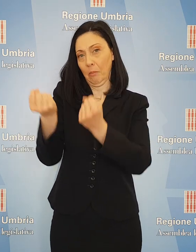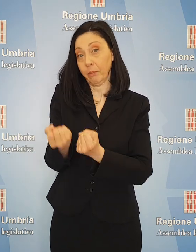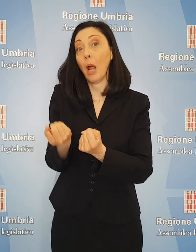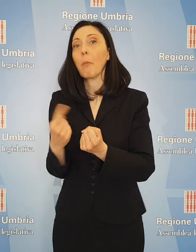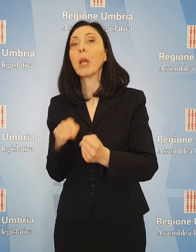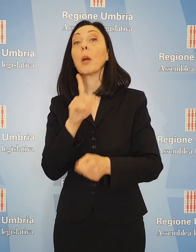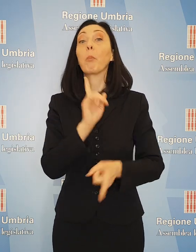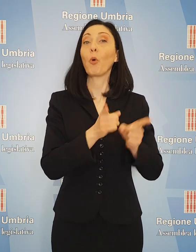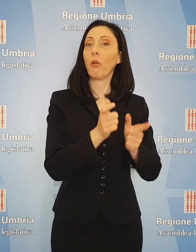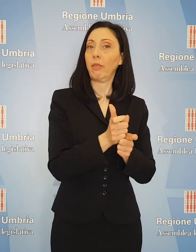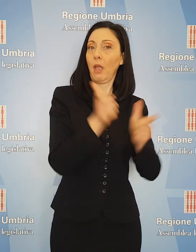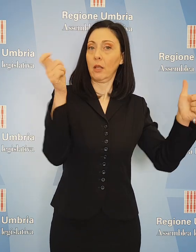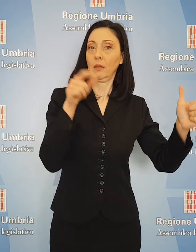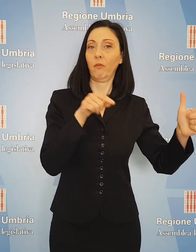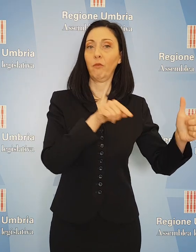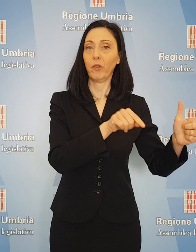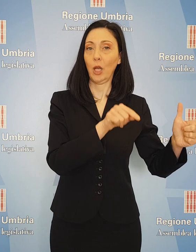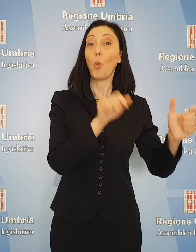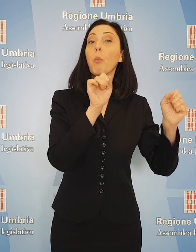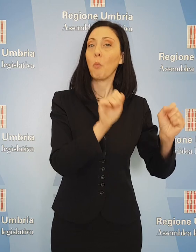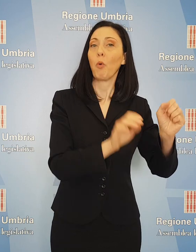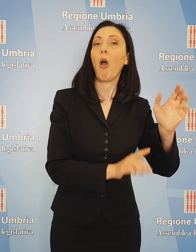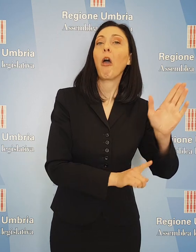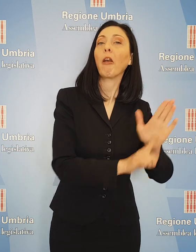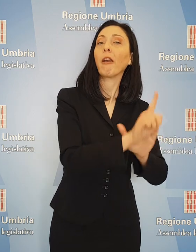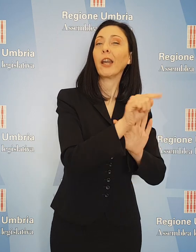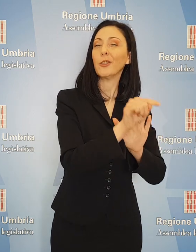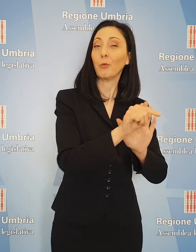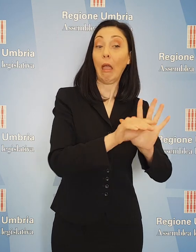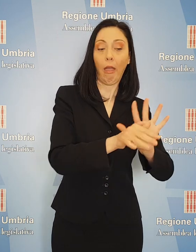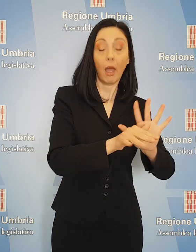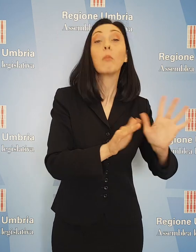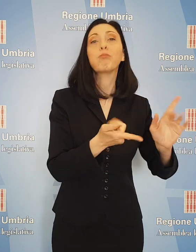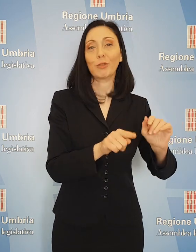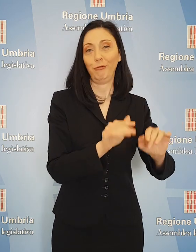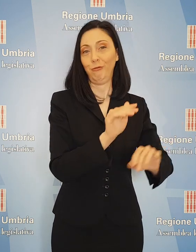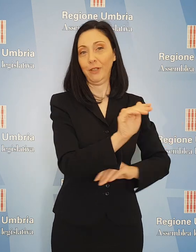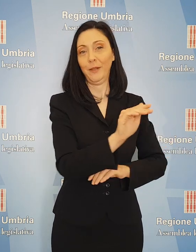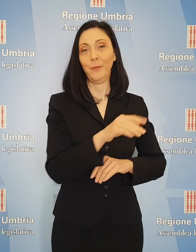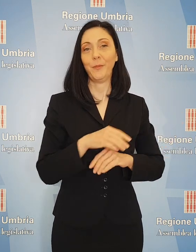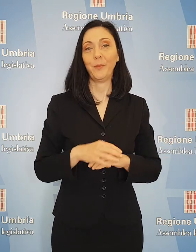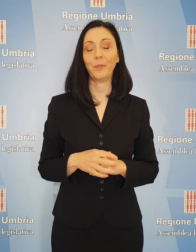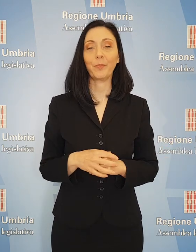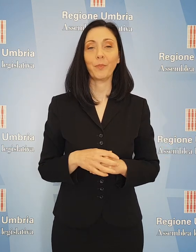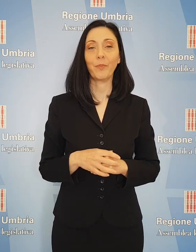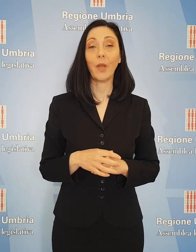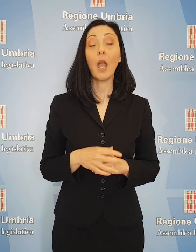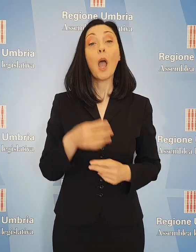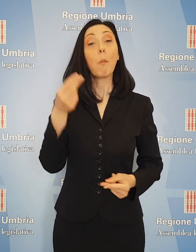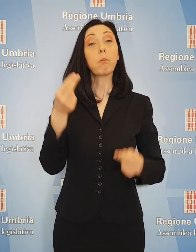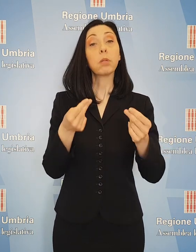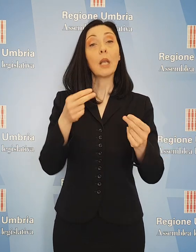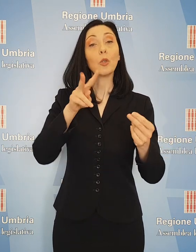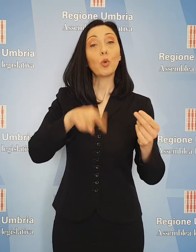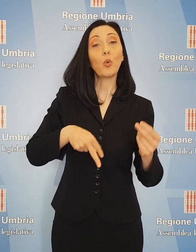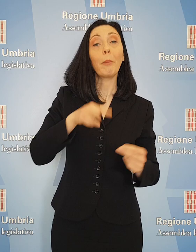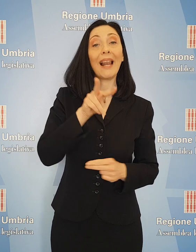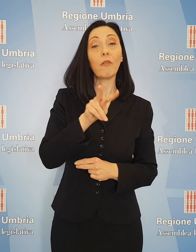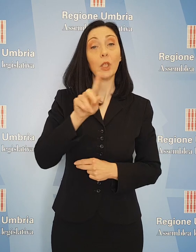sviluppo, in grado di generare risultati sia sul breve che sul lungo periodo. Con il bilancio 2021-2023,